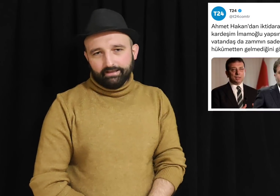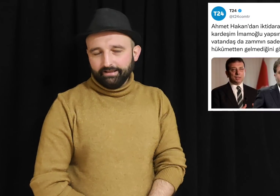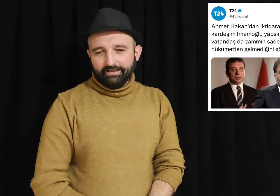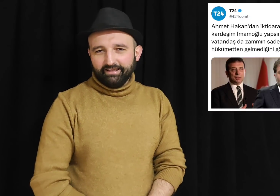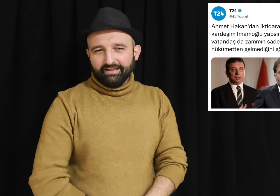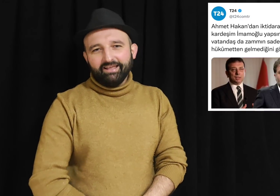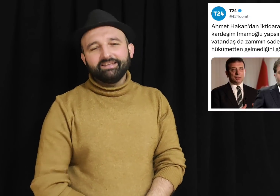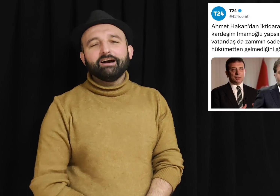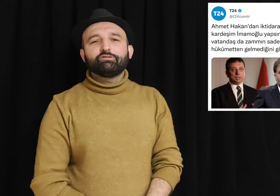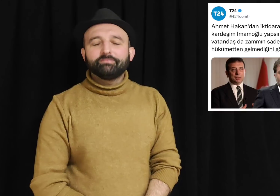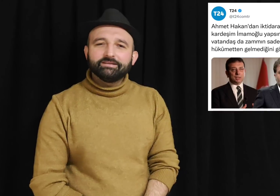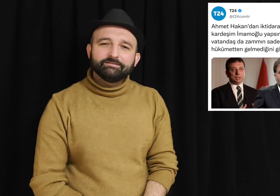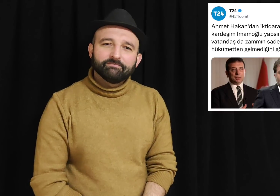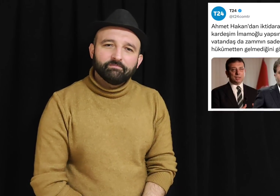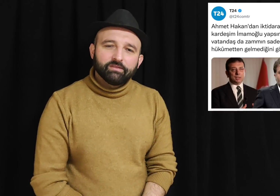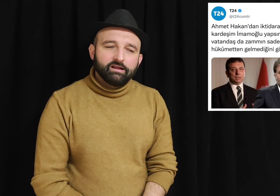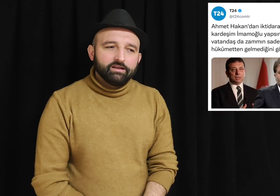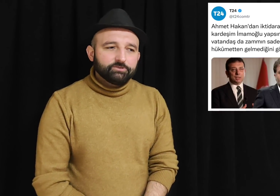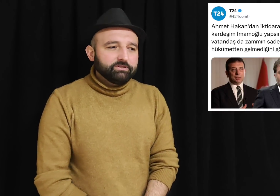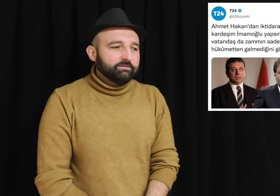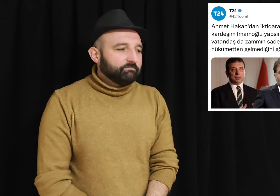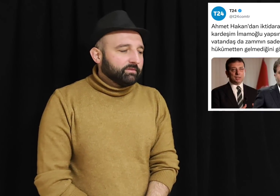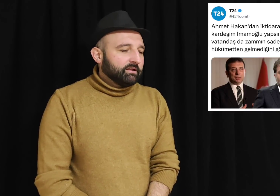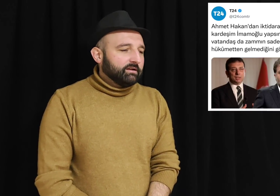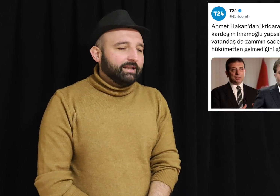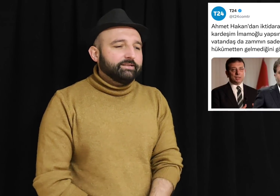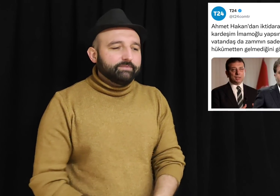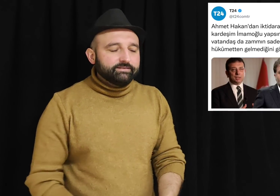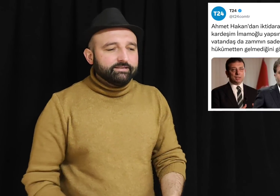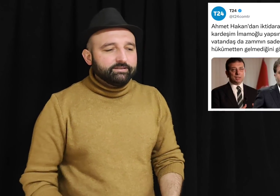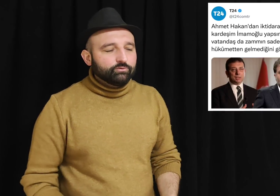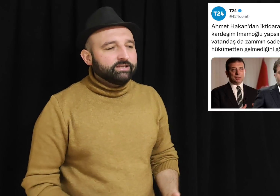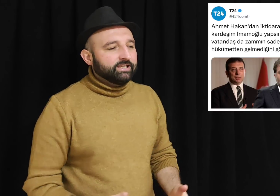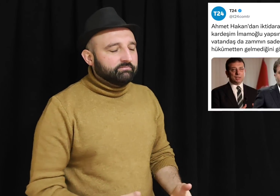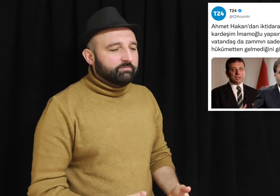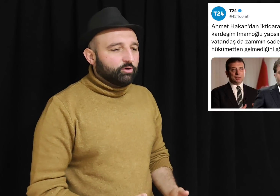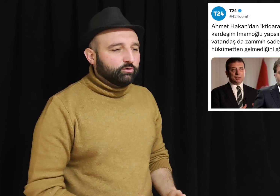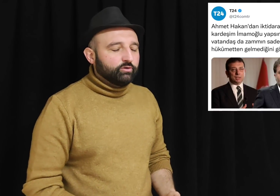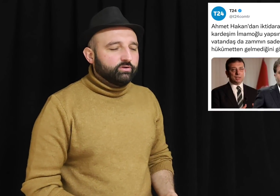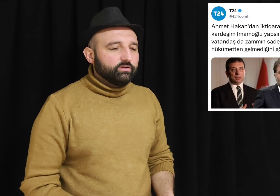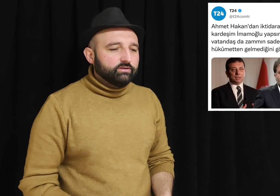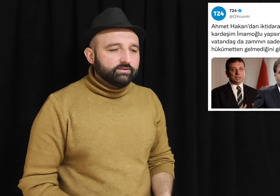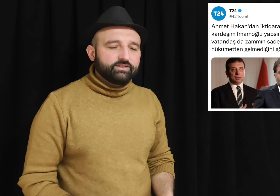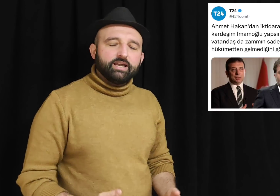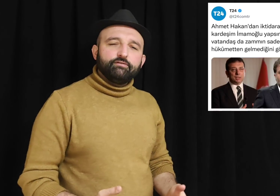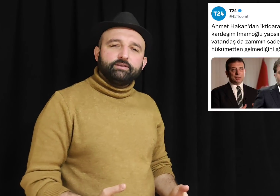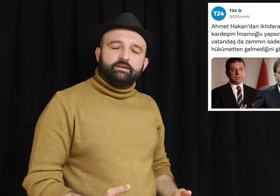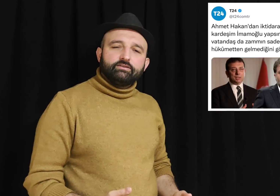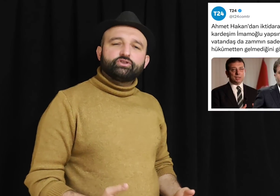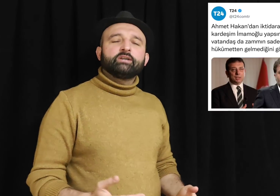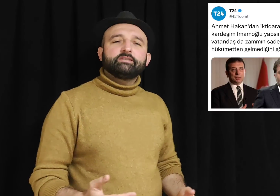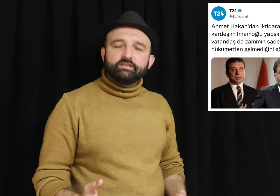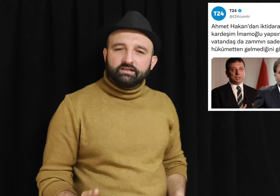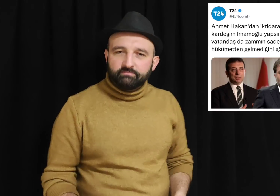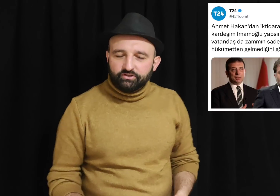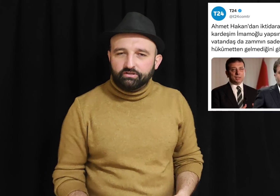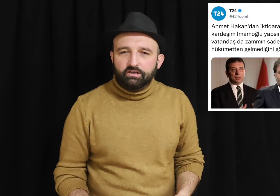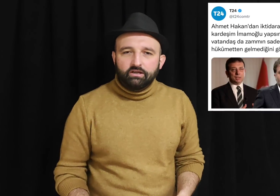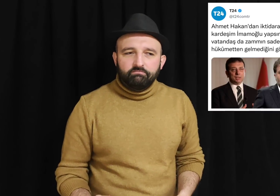Ey yavrum ey. Şimdi kalkıp desek ki ulan İmamoğlu keyfi canı sıkılmış bir